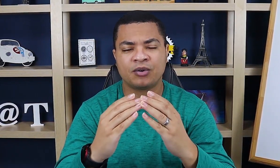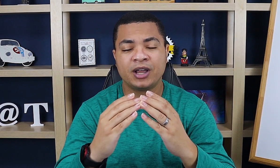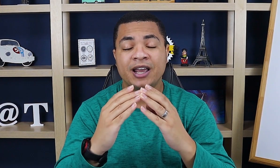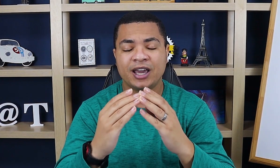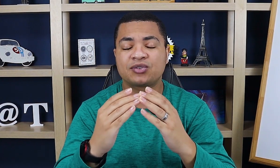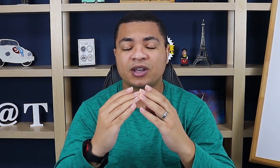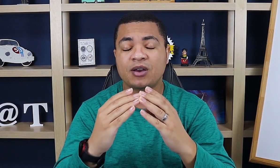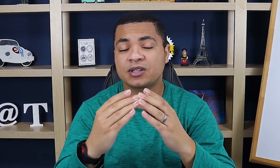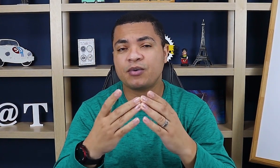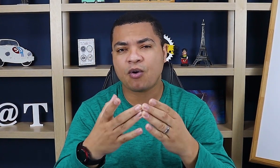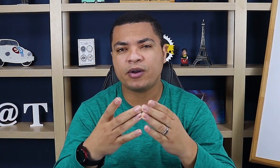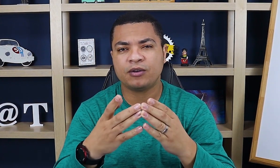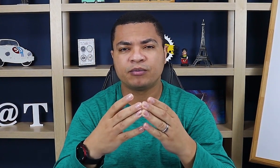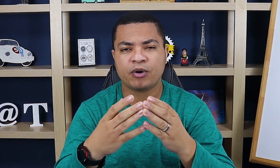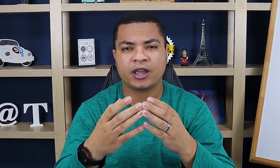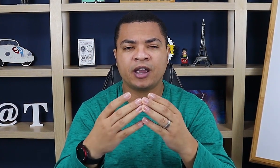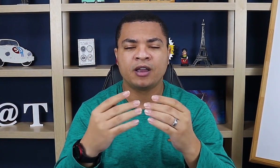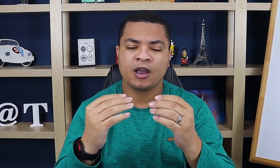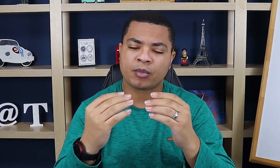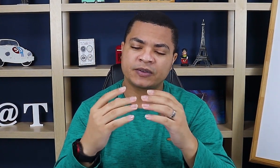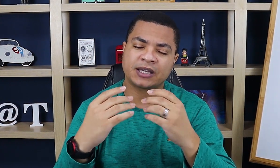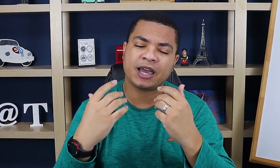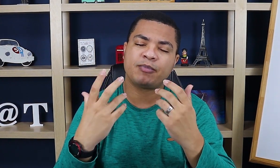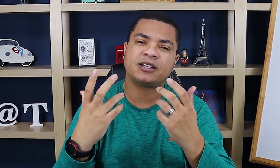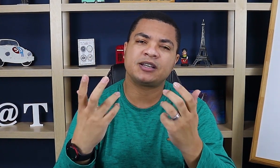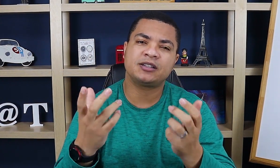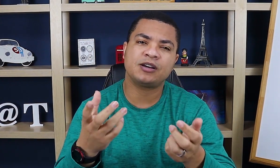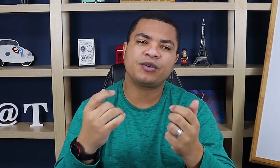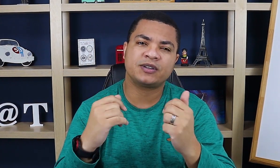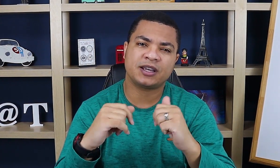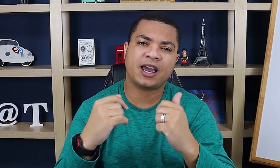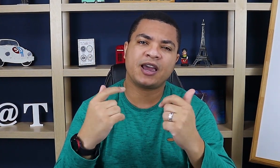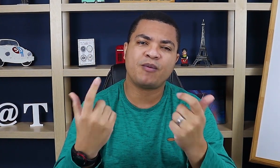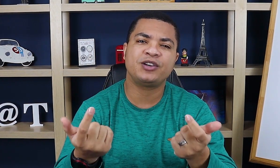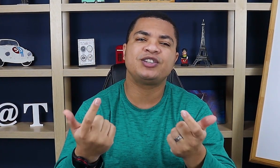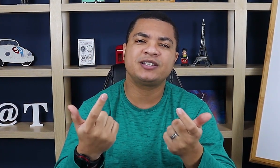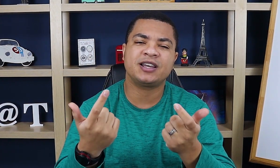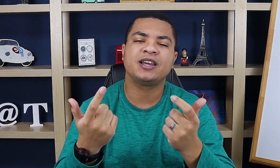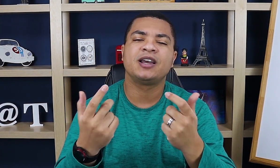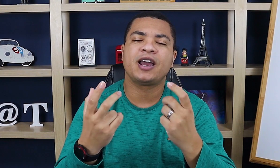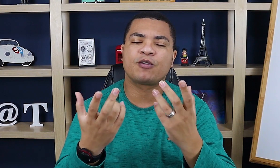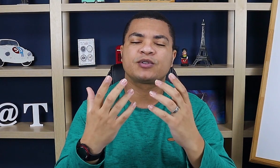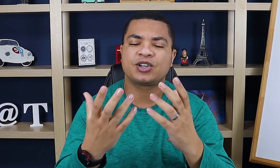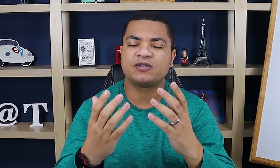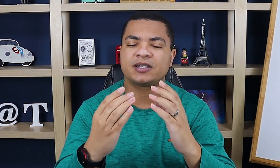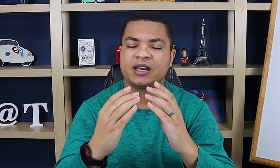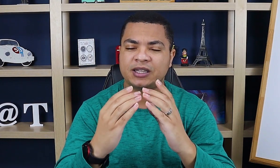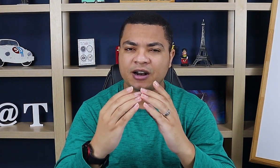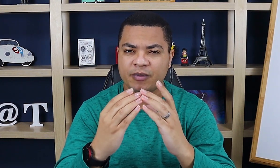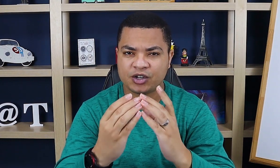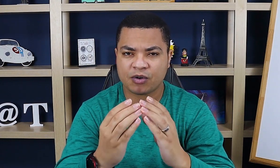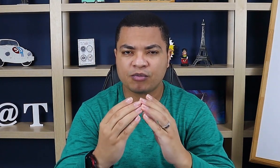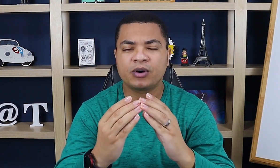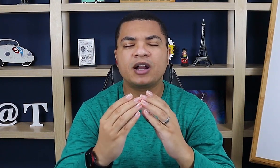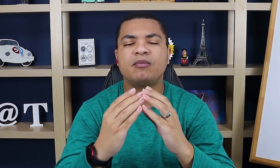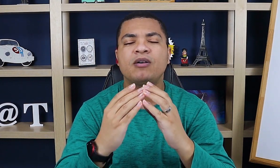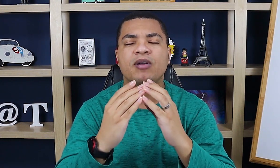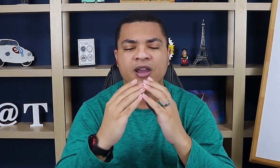Então, isso aqui é um sinal icônico. Por quê? Porque você tá representando o que você quer realmente dizer. É como se você estivesse, literalmente, com o hambúrguer na mão e